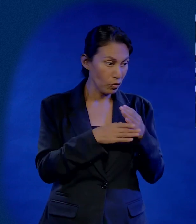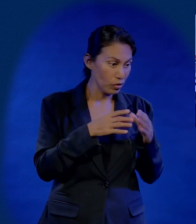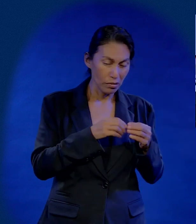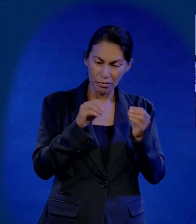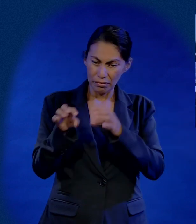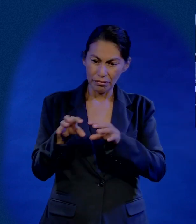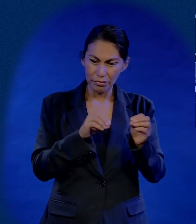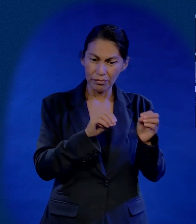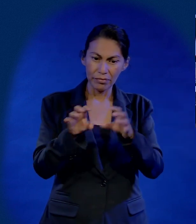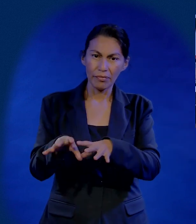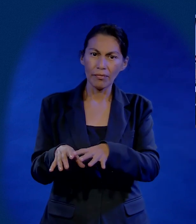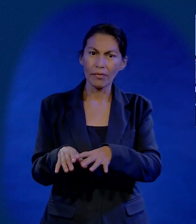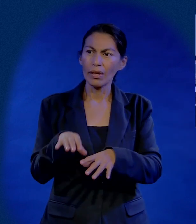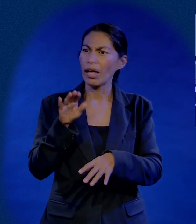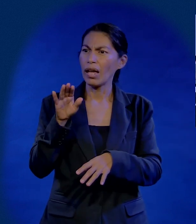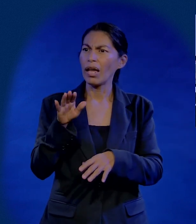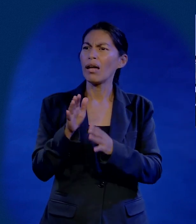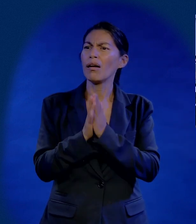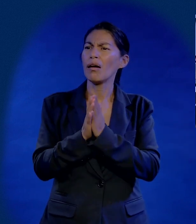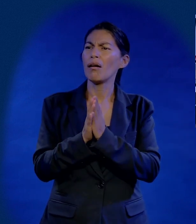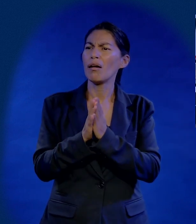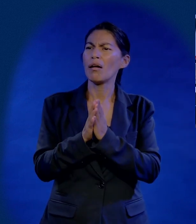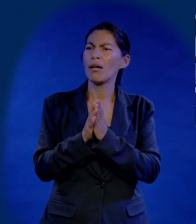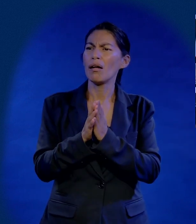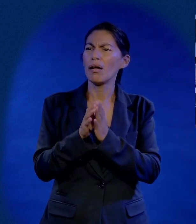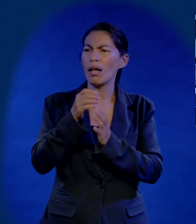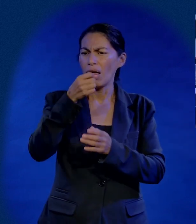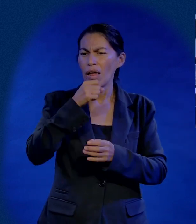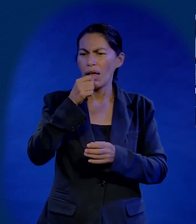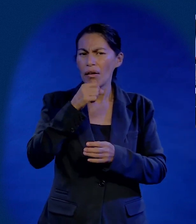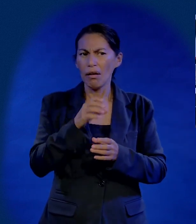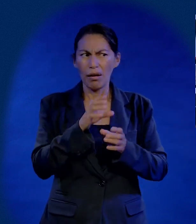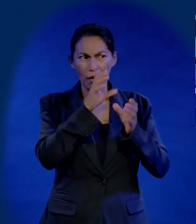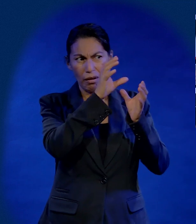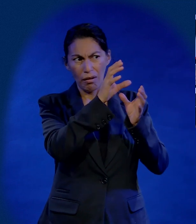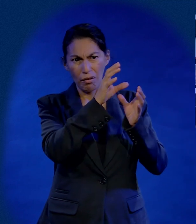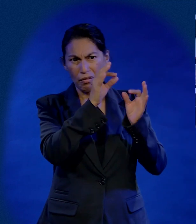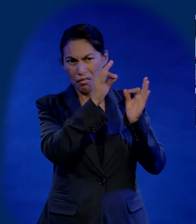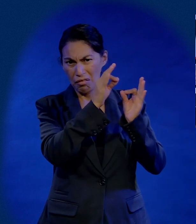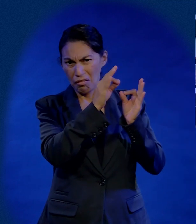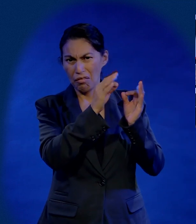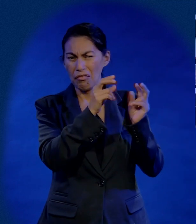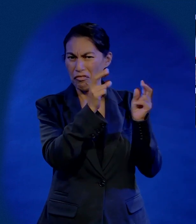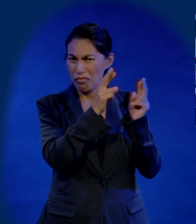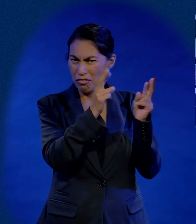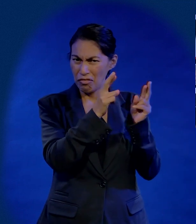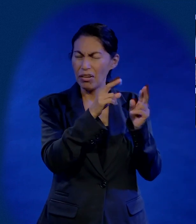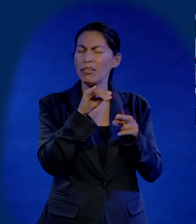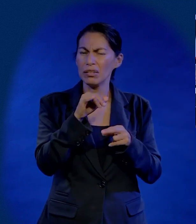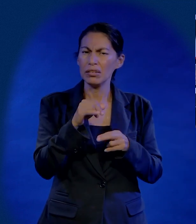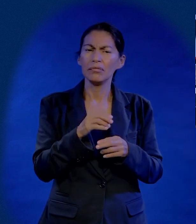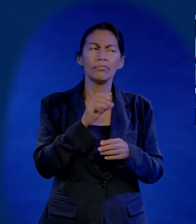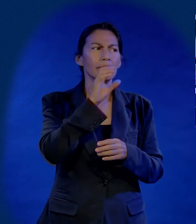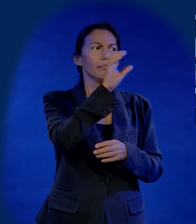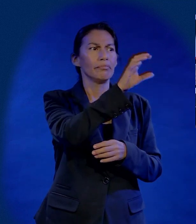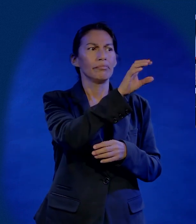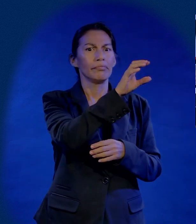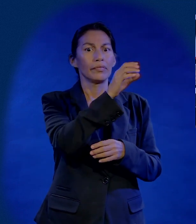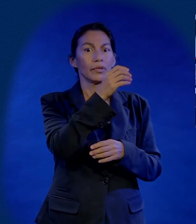dice mi esposa, así, apenas estábamos dejando bolsas y mochilas. Dice, oye, metes mi nieve al congelador porque me la voy a comer al rato. Sí, ¿cómo